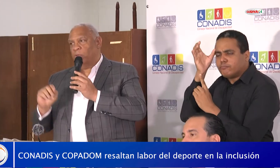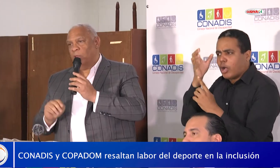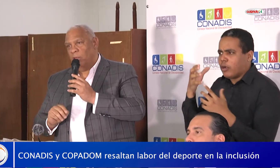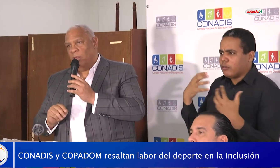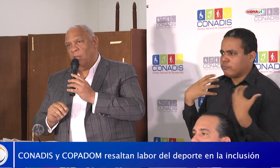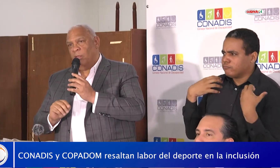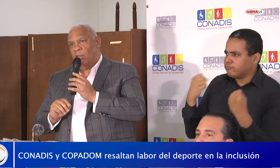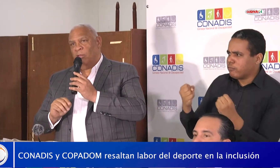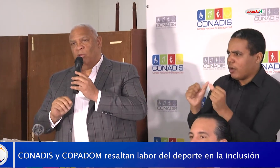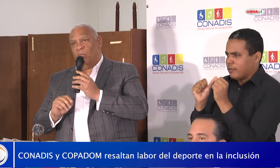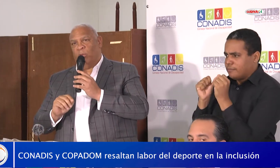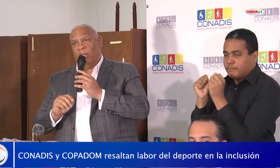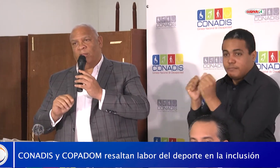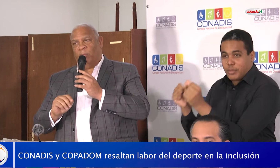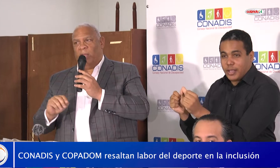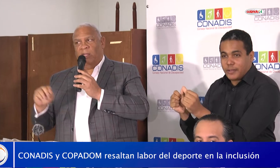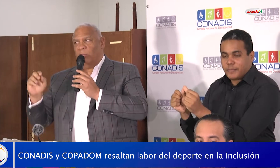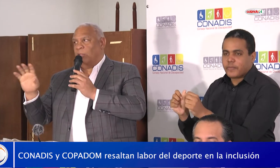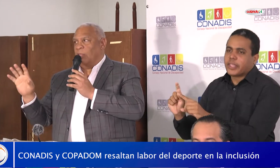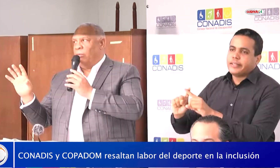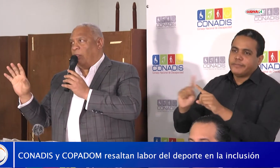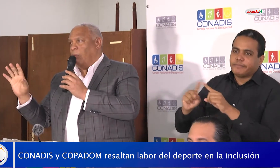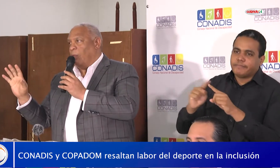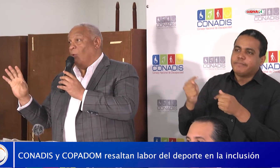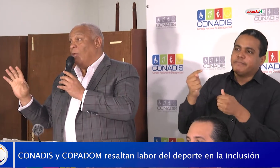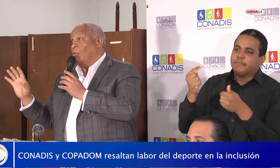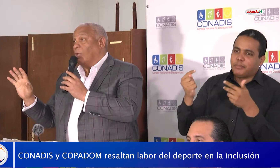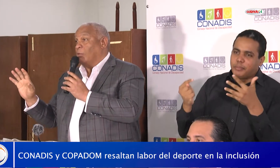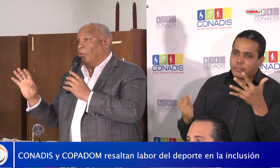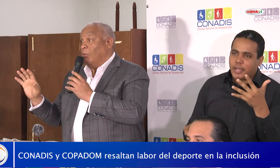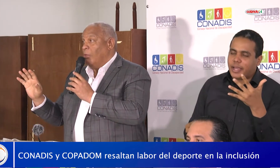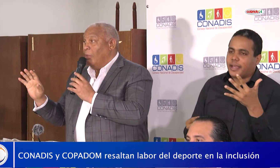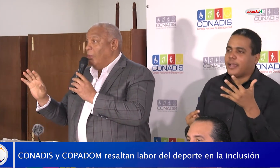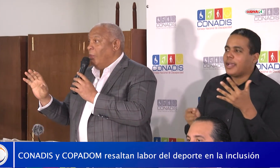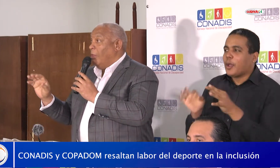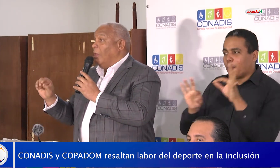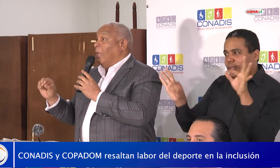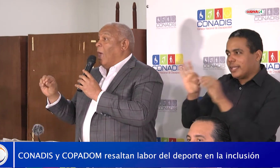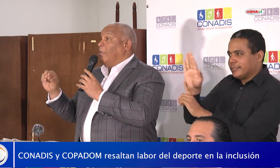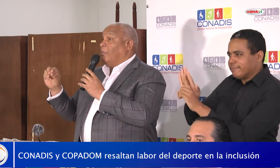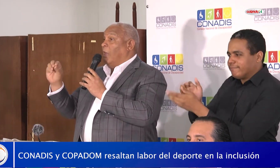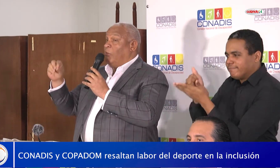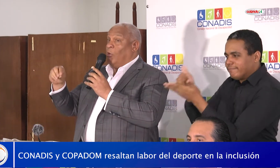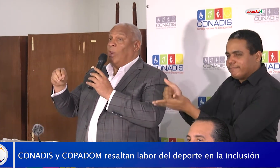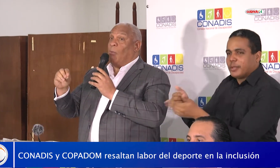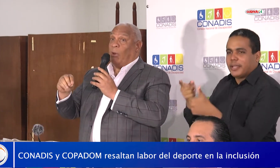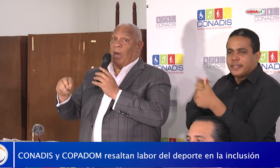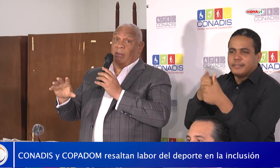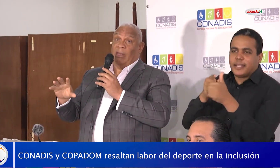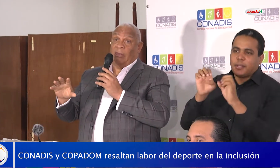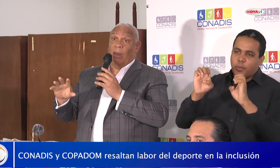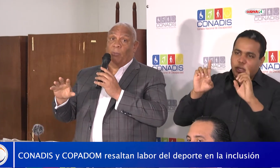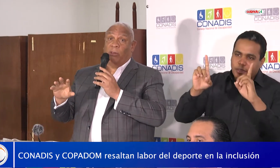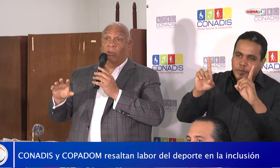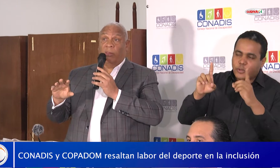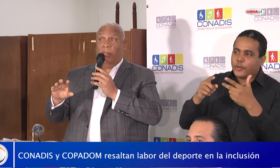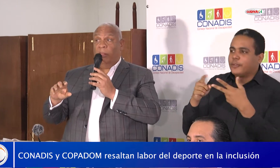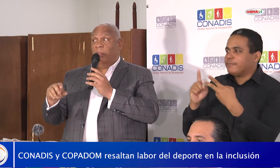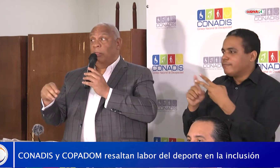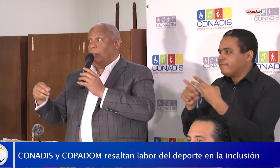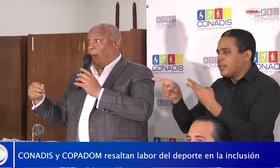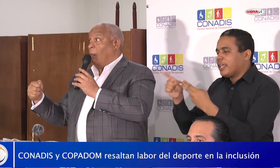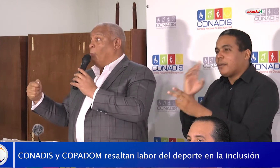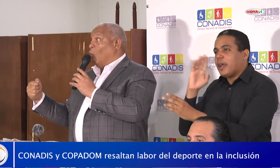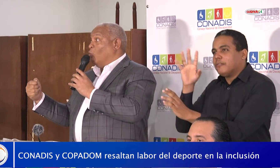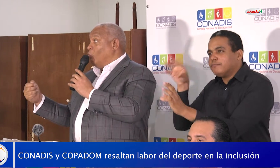creemos que son importantes para eso, que tienen que ver con la educación y la inserción laboral de las personas